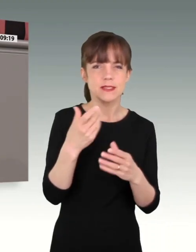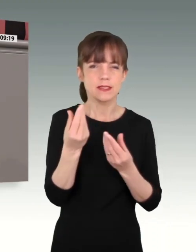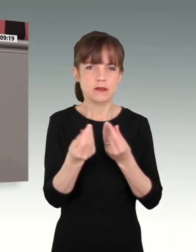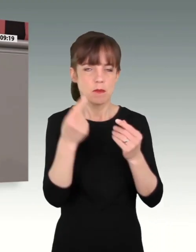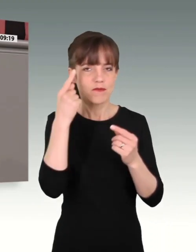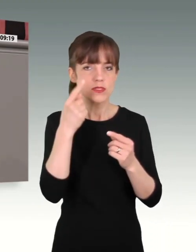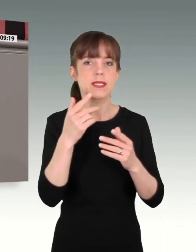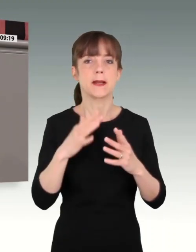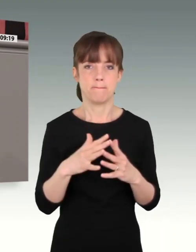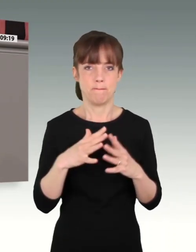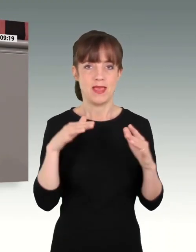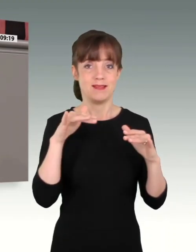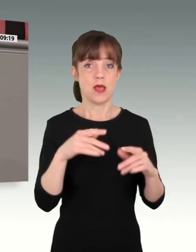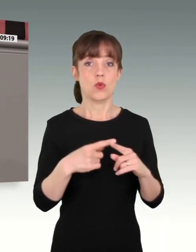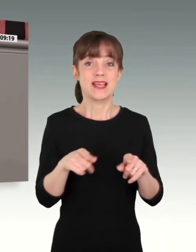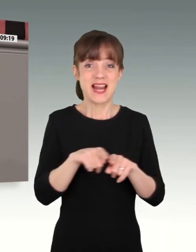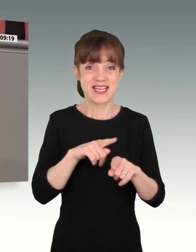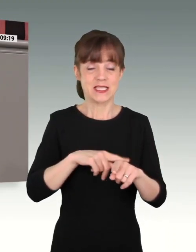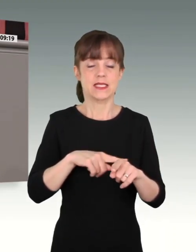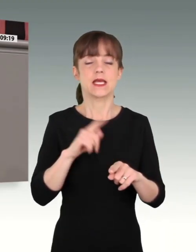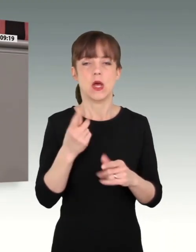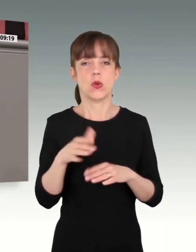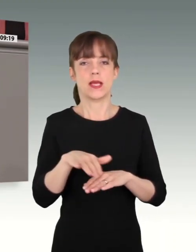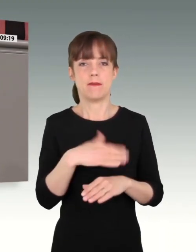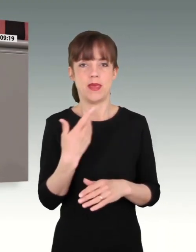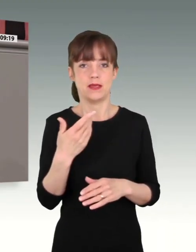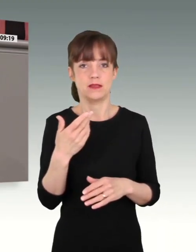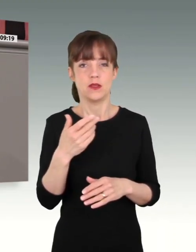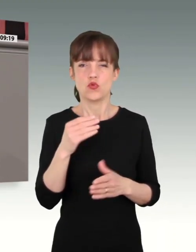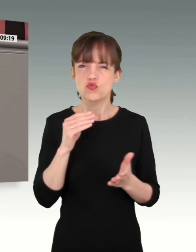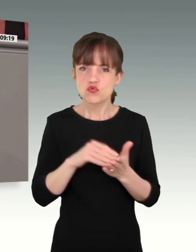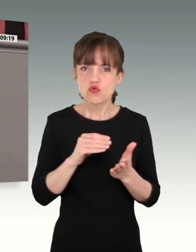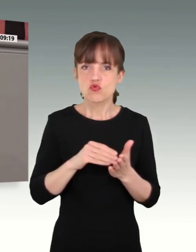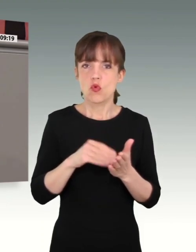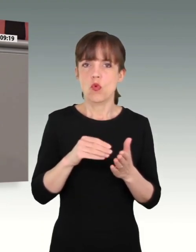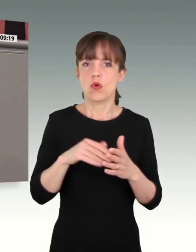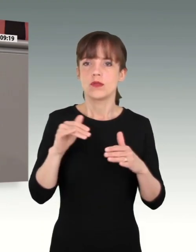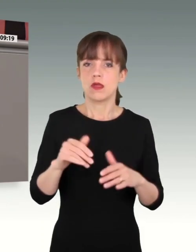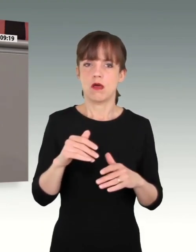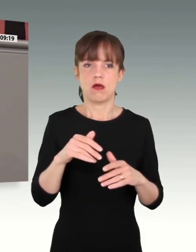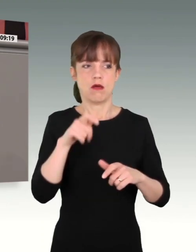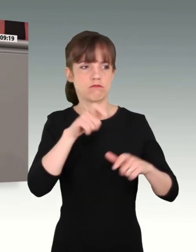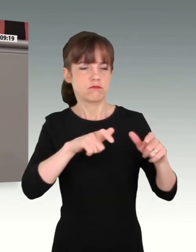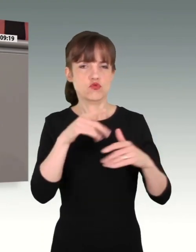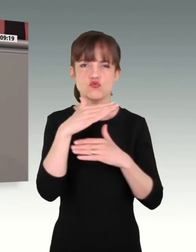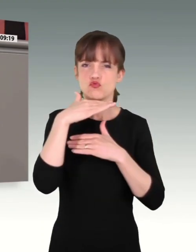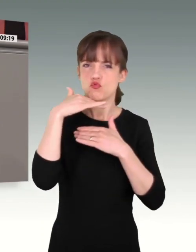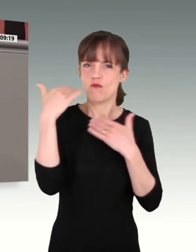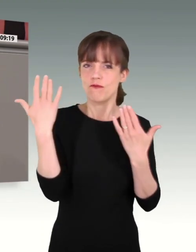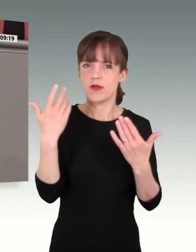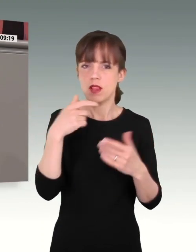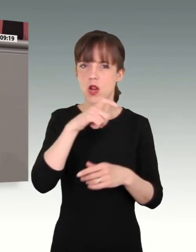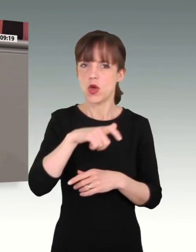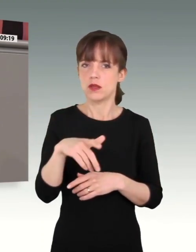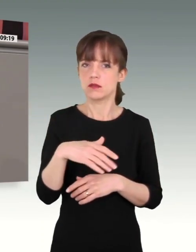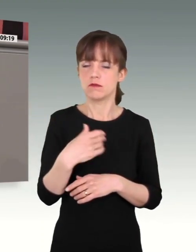Vor allem aber ist es auch ein Zeichen dafür, dass es immer noch in unseren Reihen zu viele gibt, die die Werte mit Füßen treten,